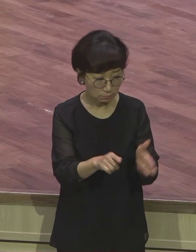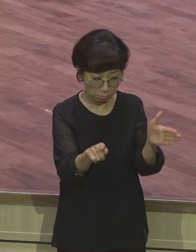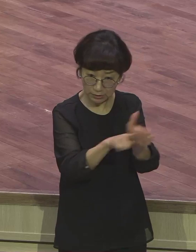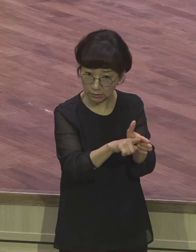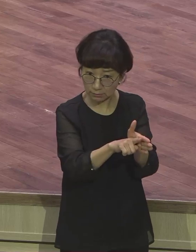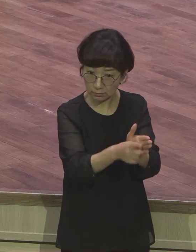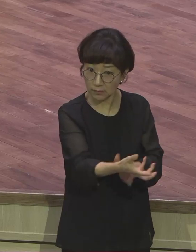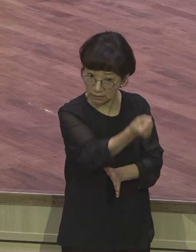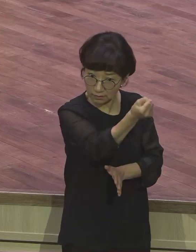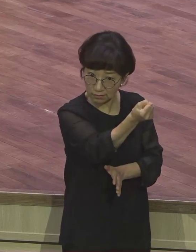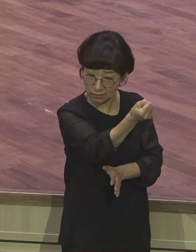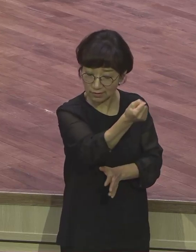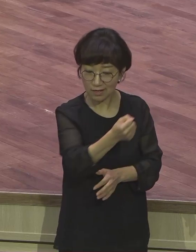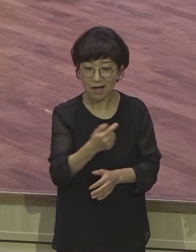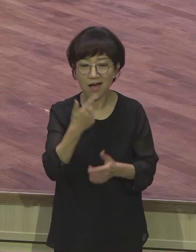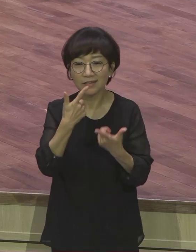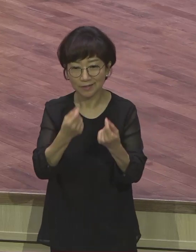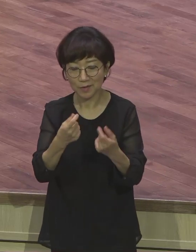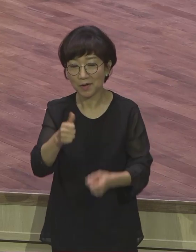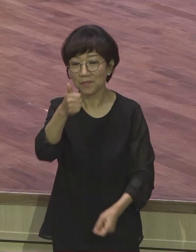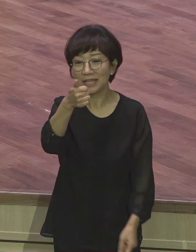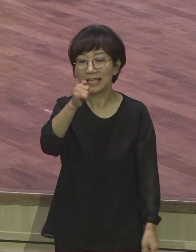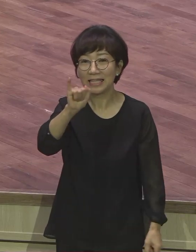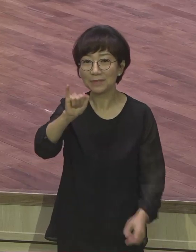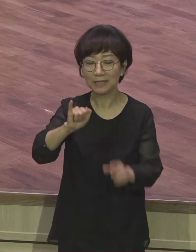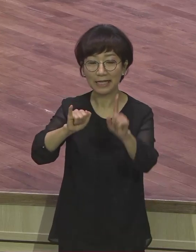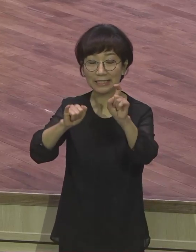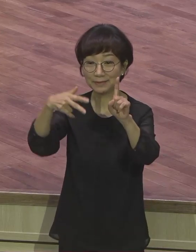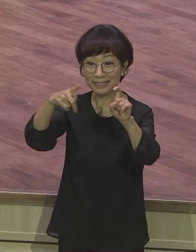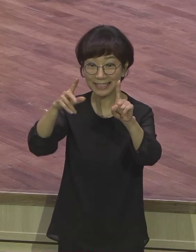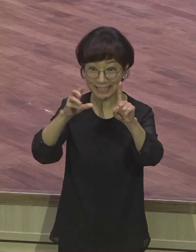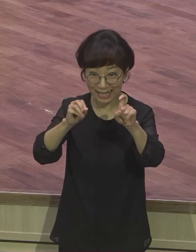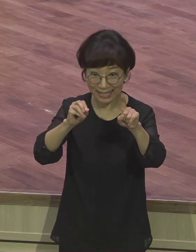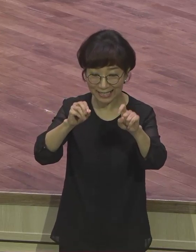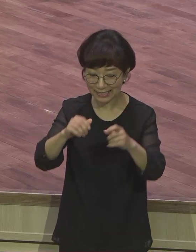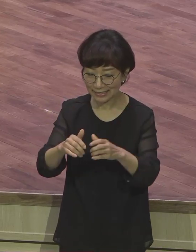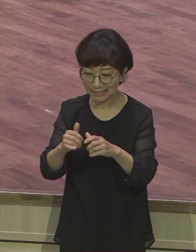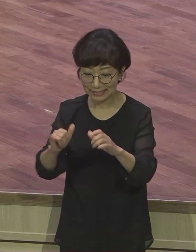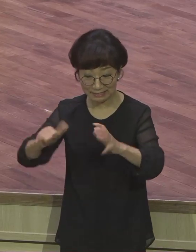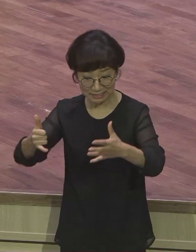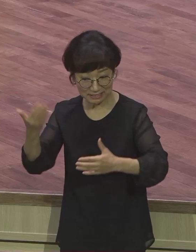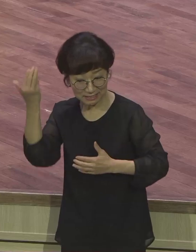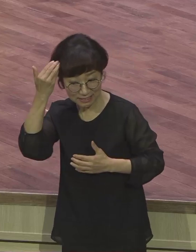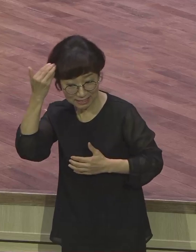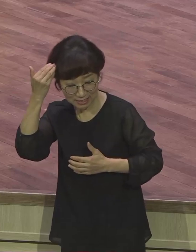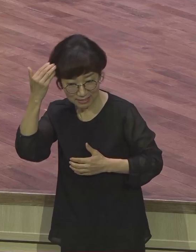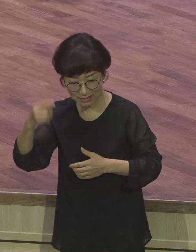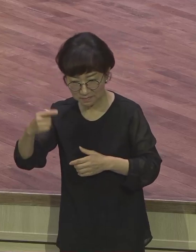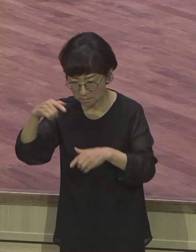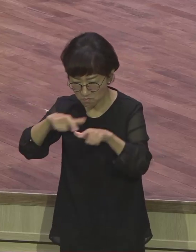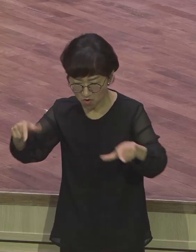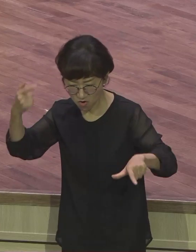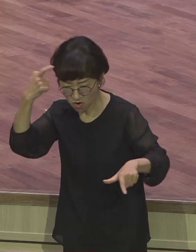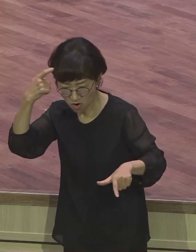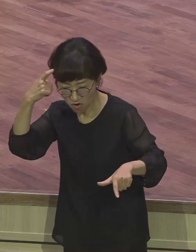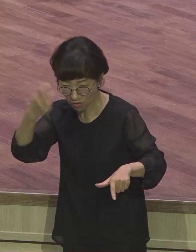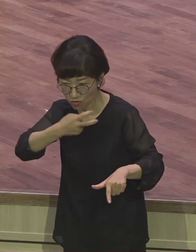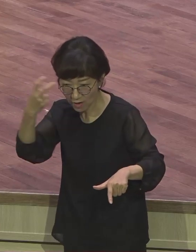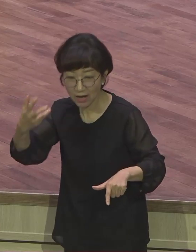보세요. 이 세상 지식으로 세상 상식으로 객관적으로 지식 어떤 머리로 이해되어서